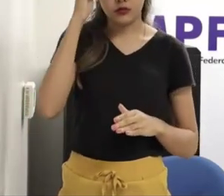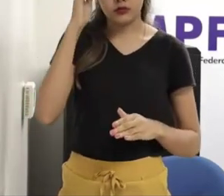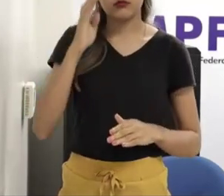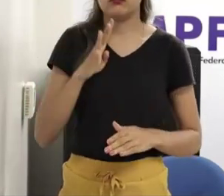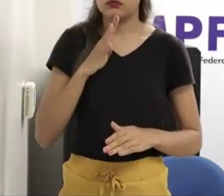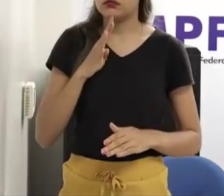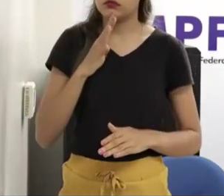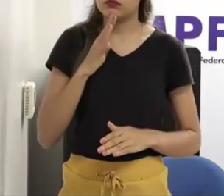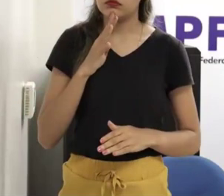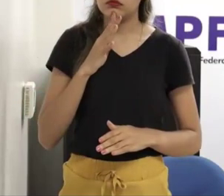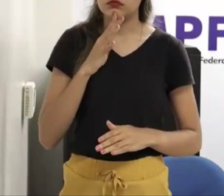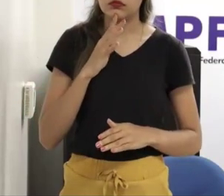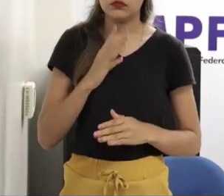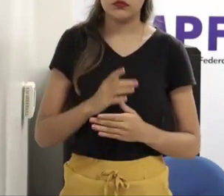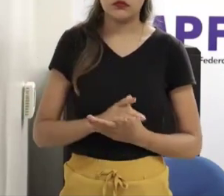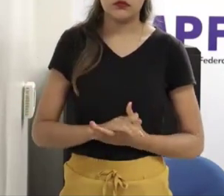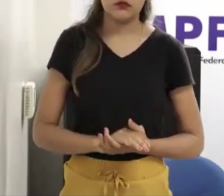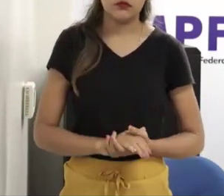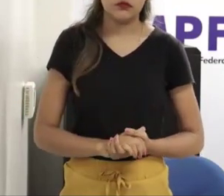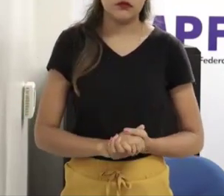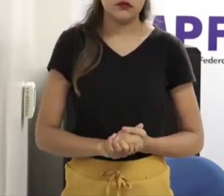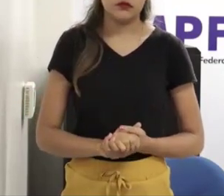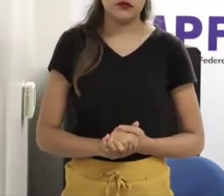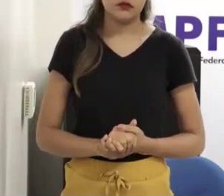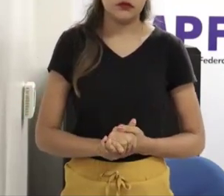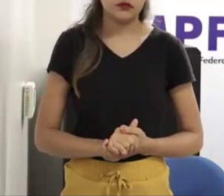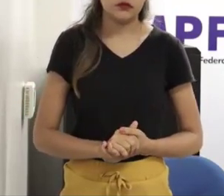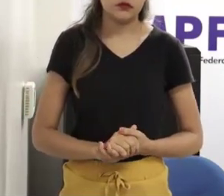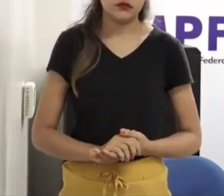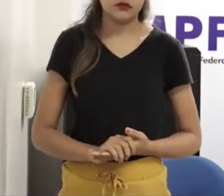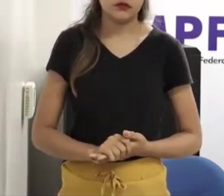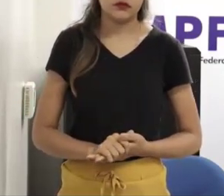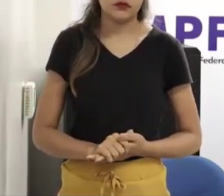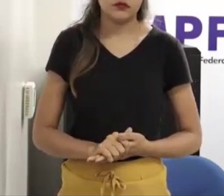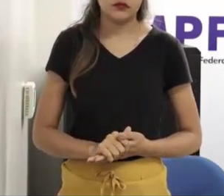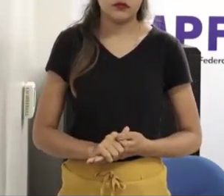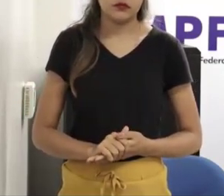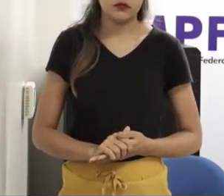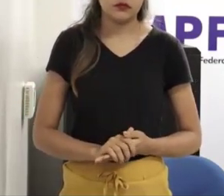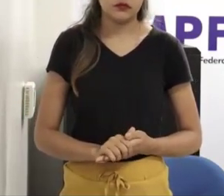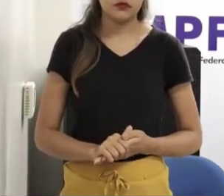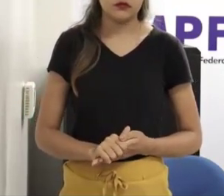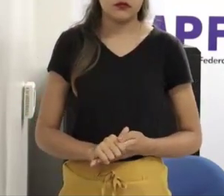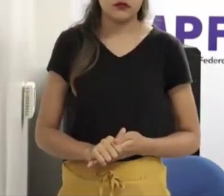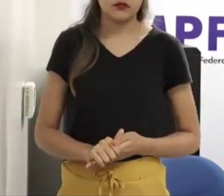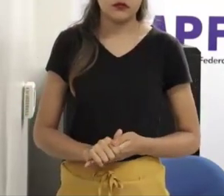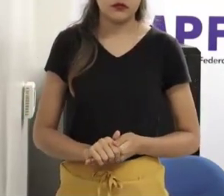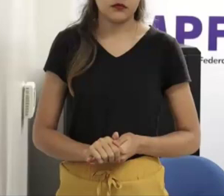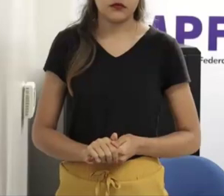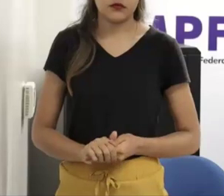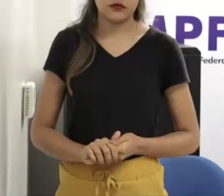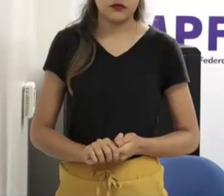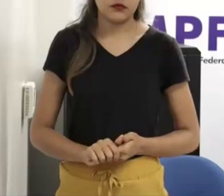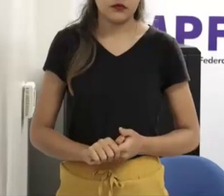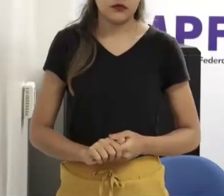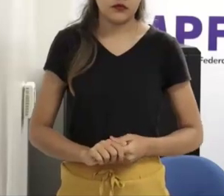Aí, vai no desenho que eles fizeram do estudo, né? Mas se você pegar, existe uma modalidade que é crime sexual